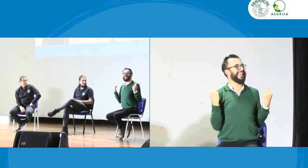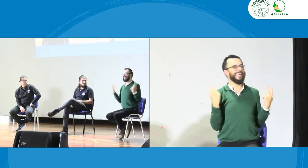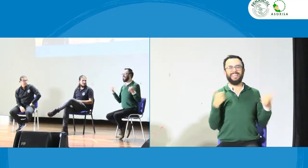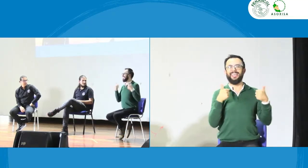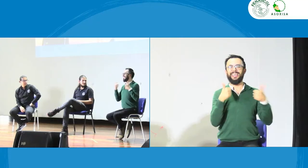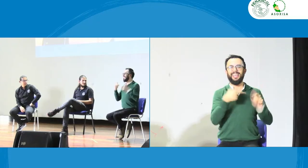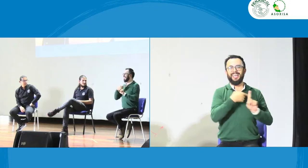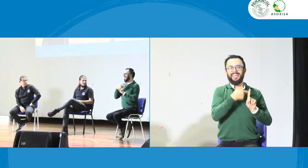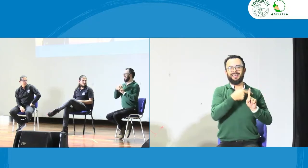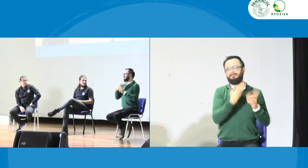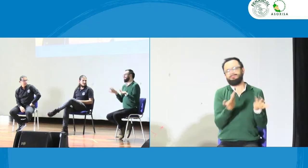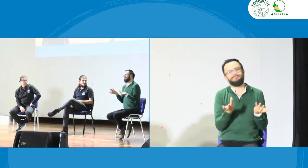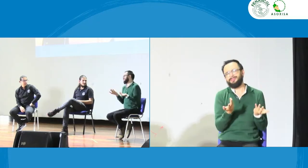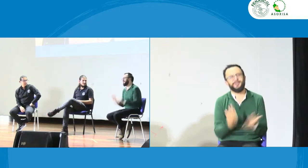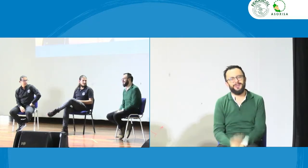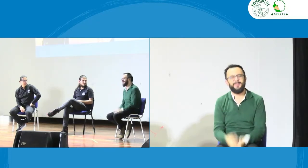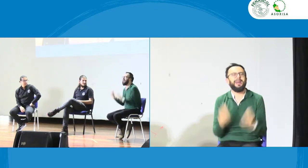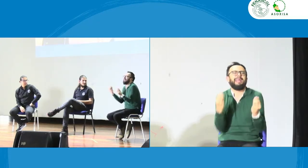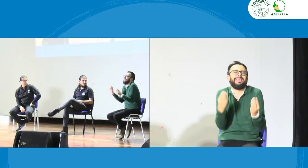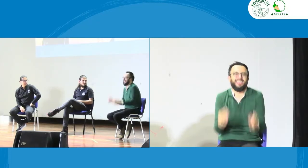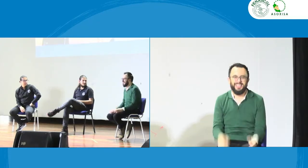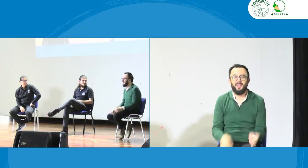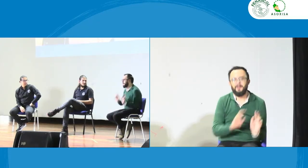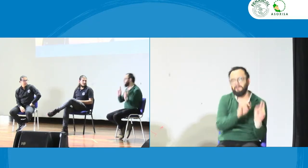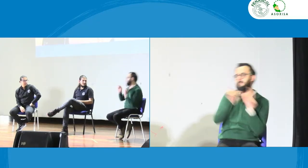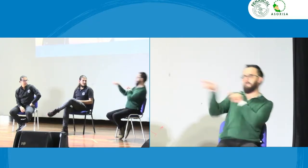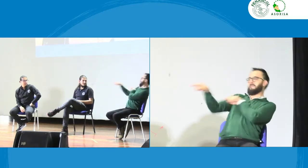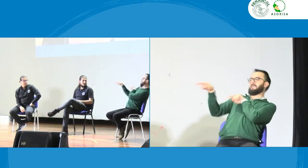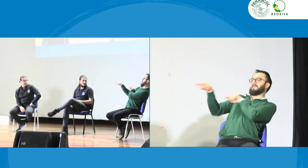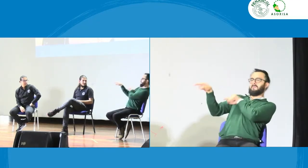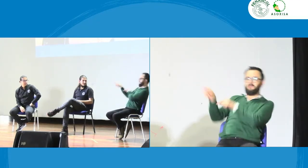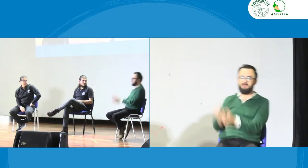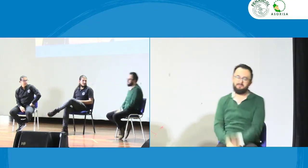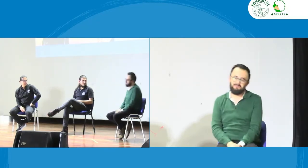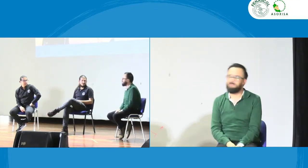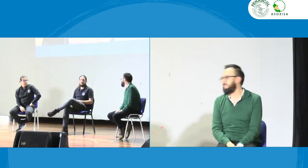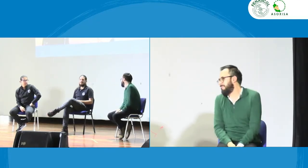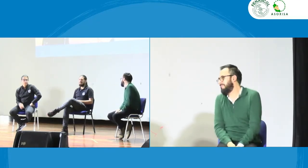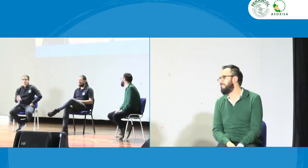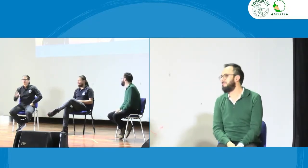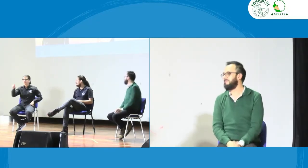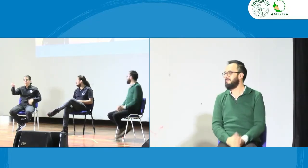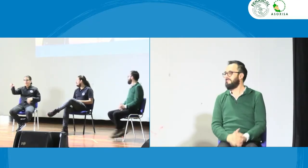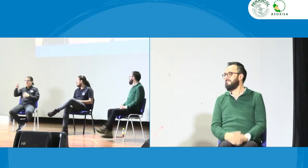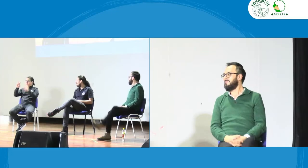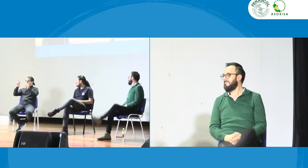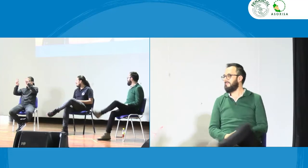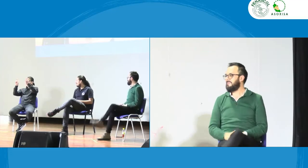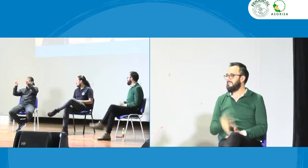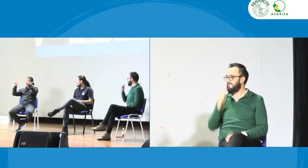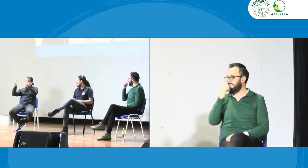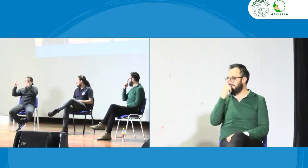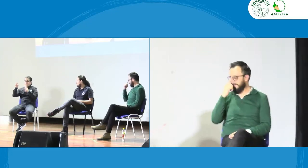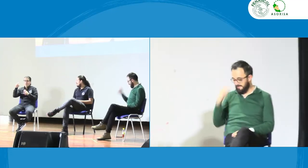es una persona oyente o el oyente aprovecha el espacio y es un espacio como para visibilizarse y no es para la persona sorda bueno sobre ese tema